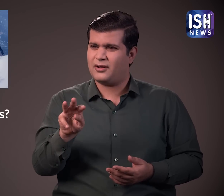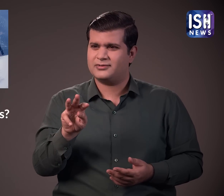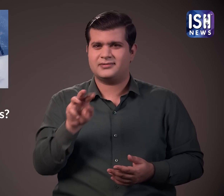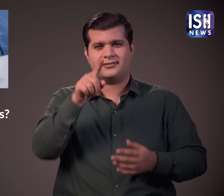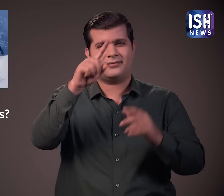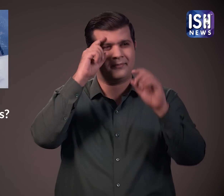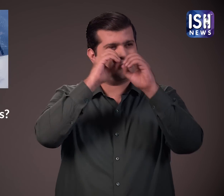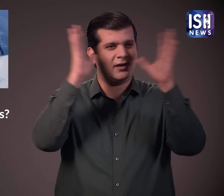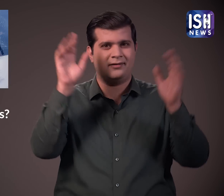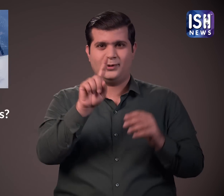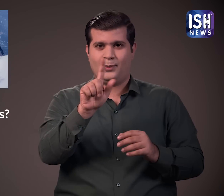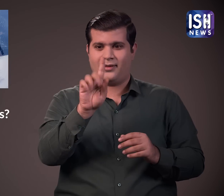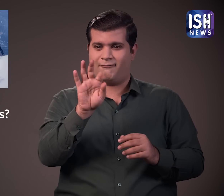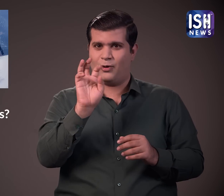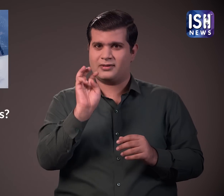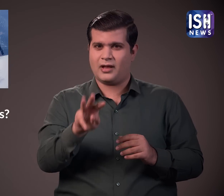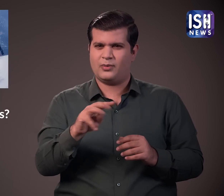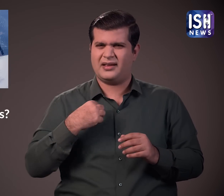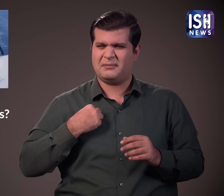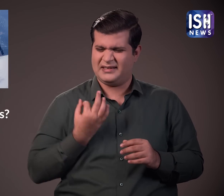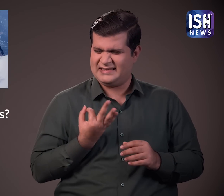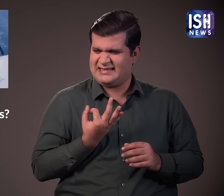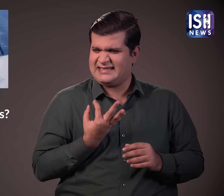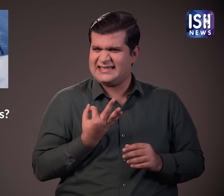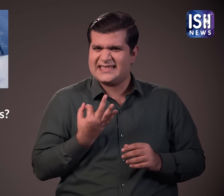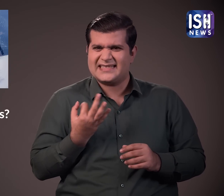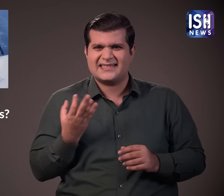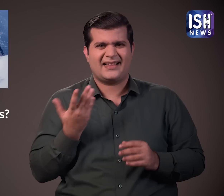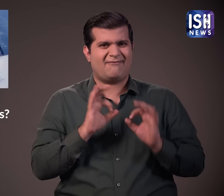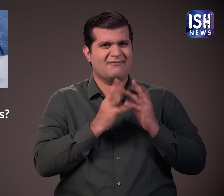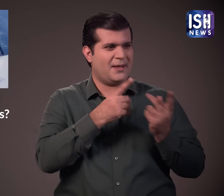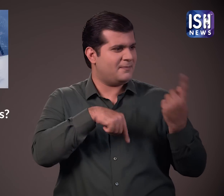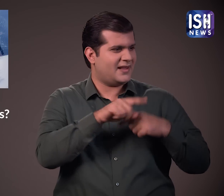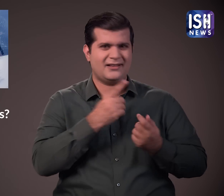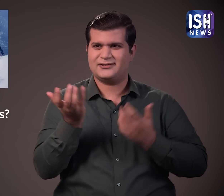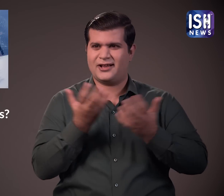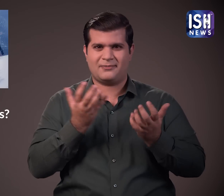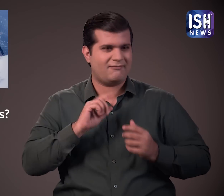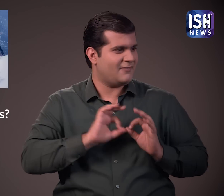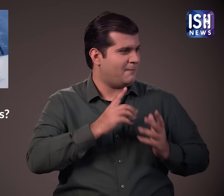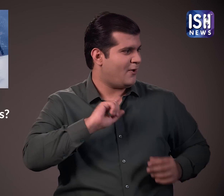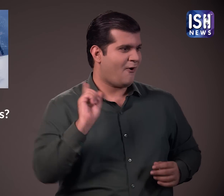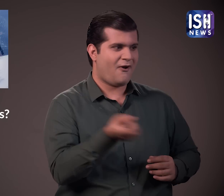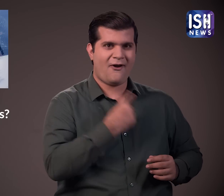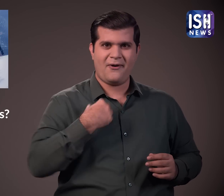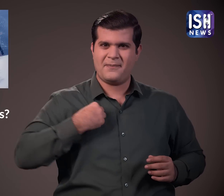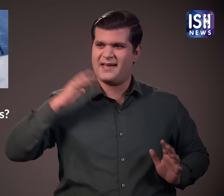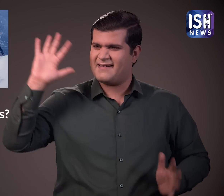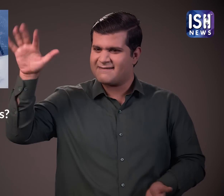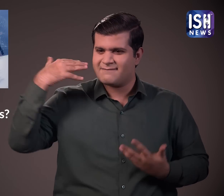कलपना कीजिये कि आप 1,40,000 रुपए के साथ अपने पूरे परीवार के लिए अच्छे कपडे, वालेट, बैग,